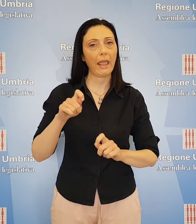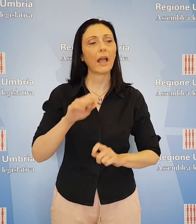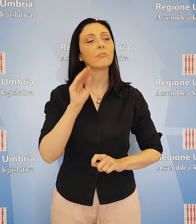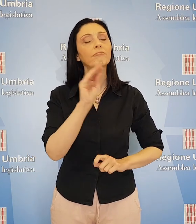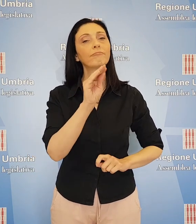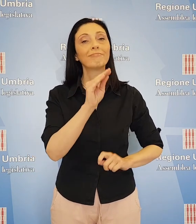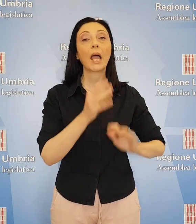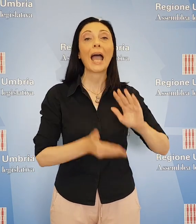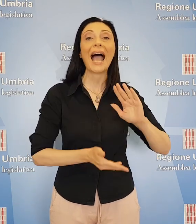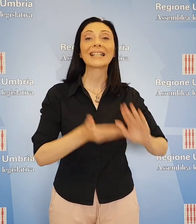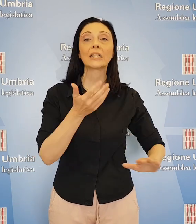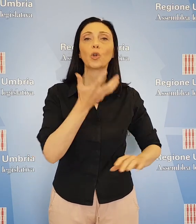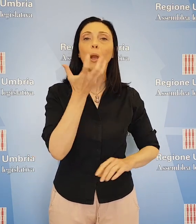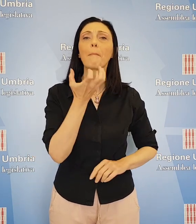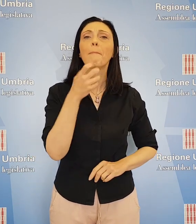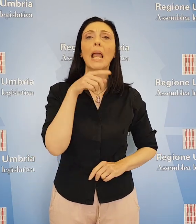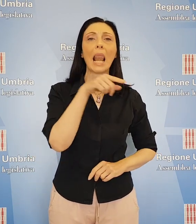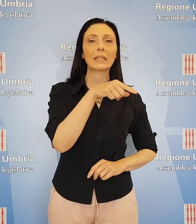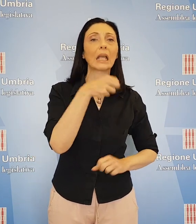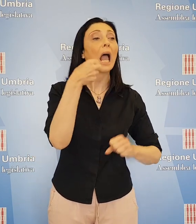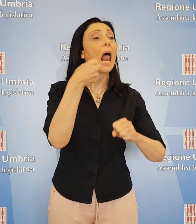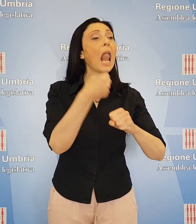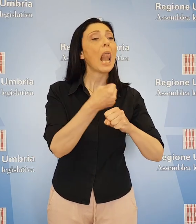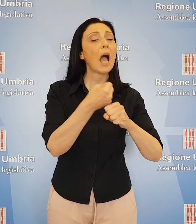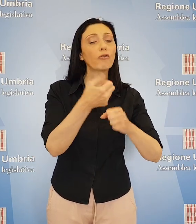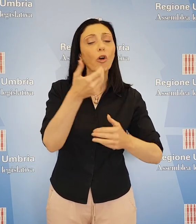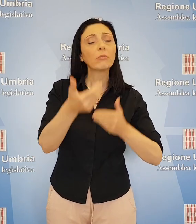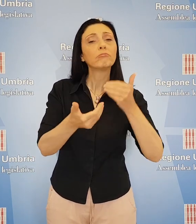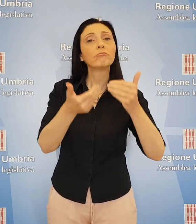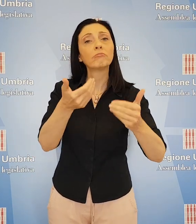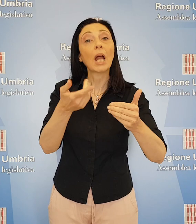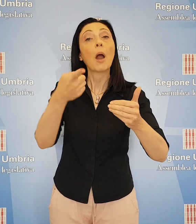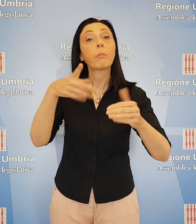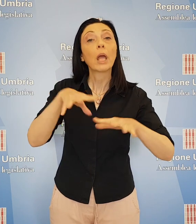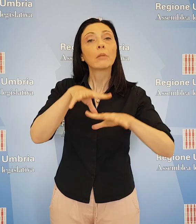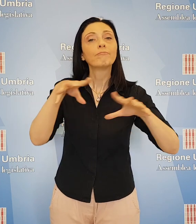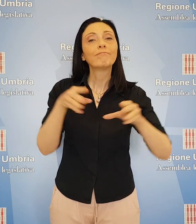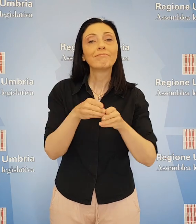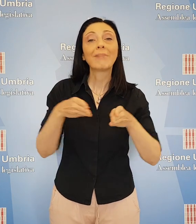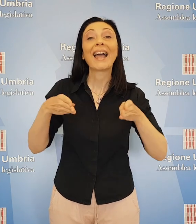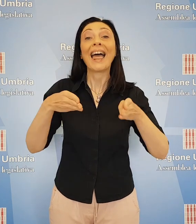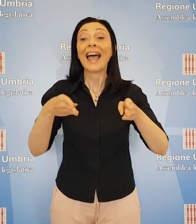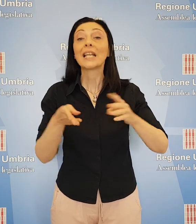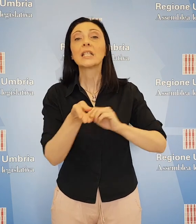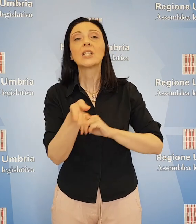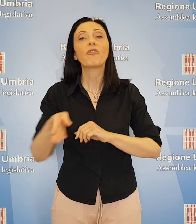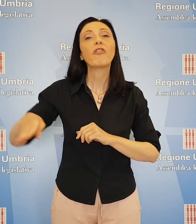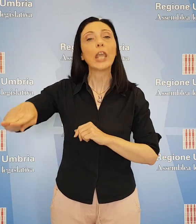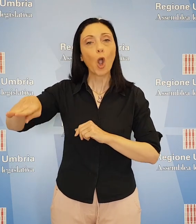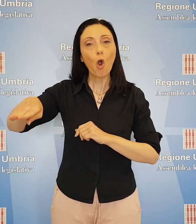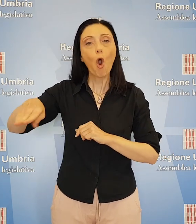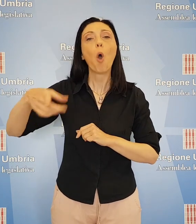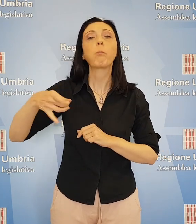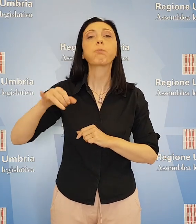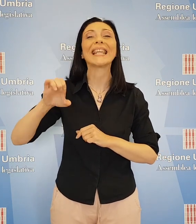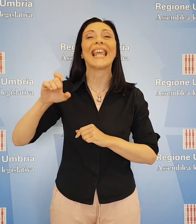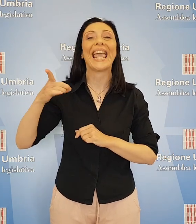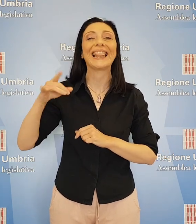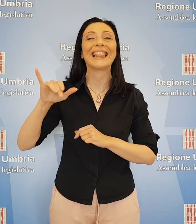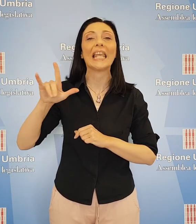ha chiesto all'assessore Enrico Melasec lo stato di avanzamento dei lavori di completamento dello svincolo di Piediluco e se è veritiera la